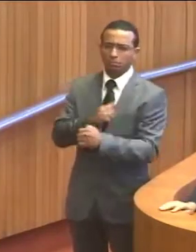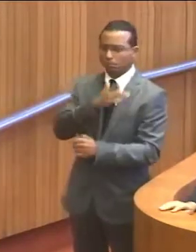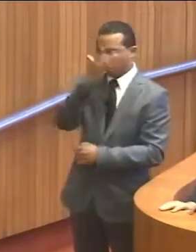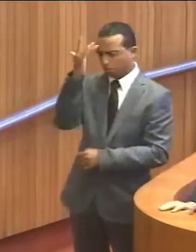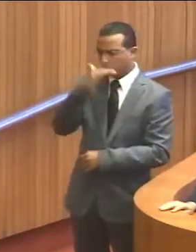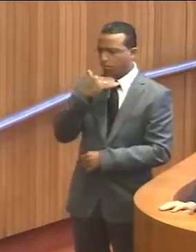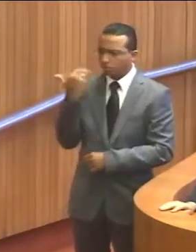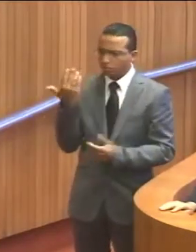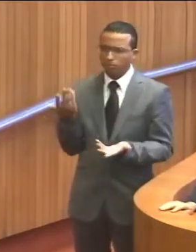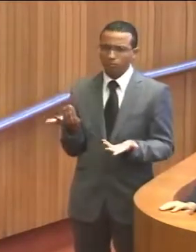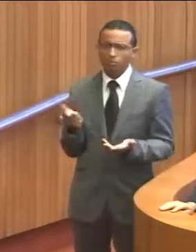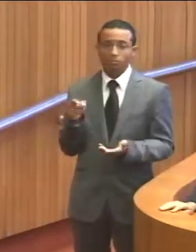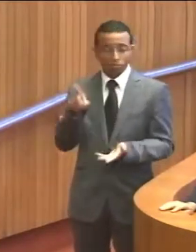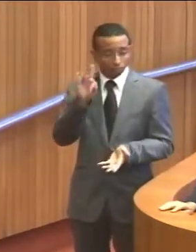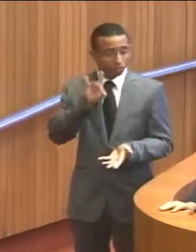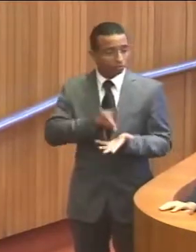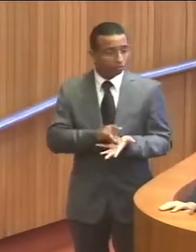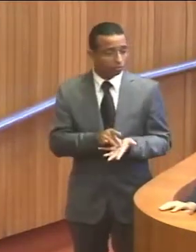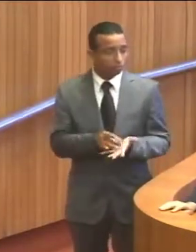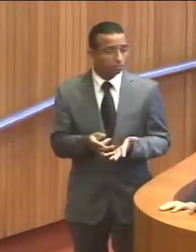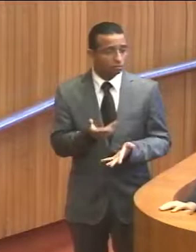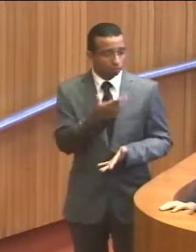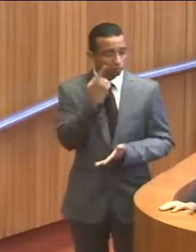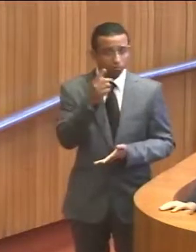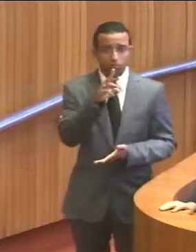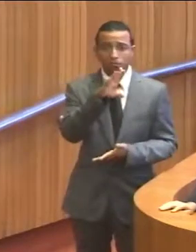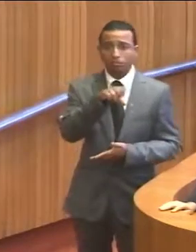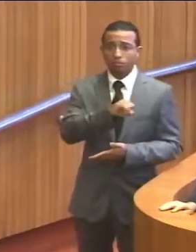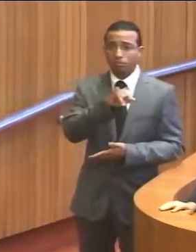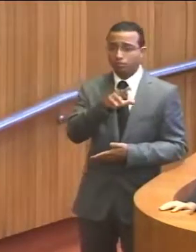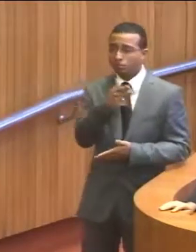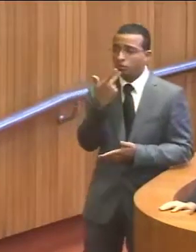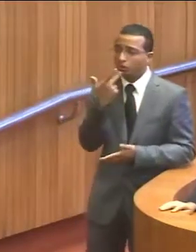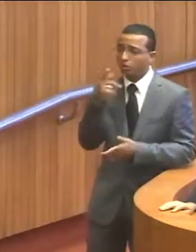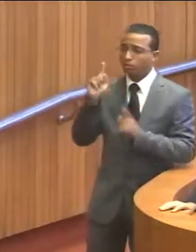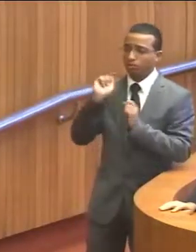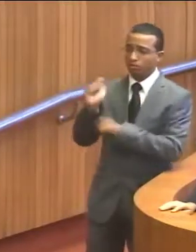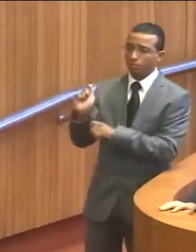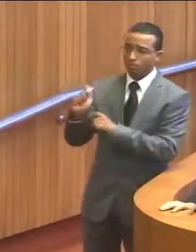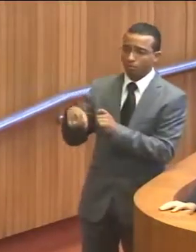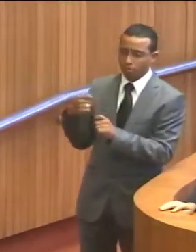Então, essa é a nossa dura realidade. Vossa Excelência, deputado Rubens Júnior, falou da pesca.